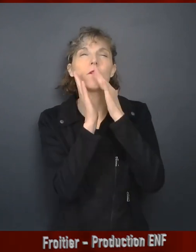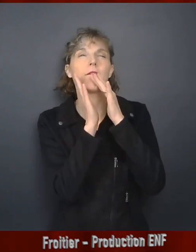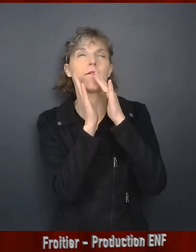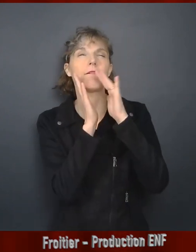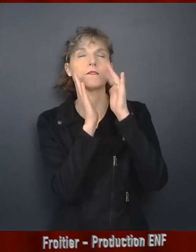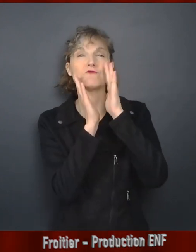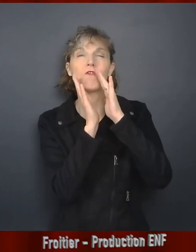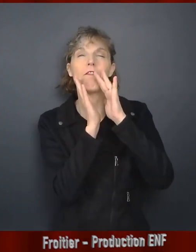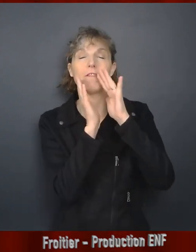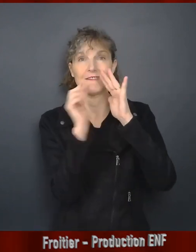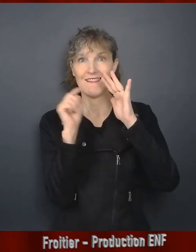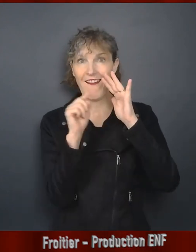Chanter,